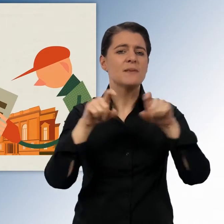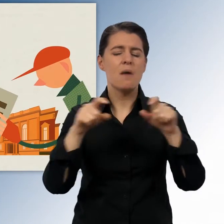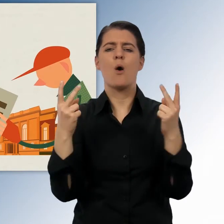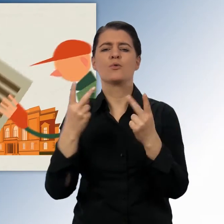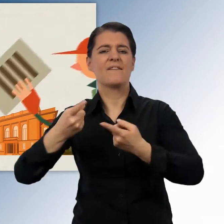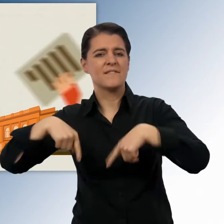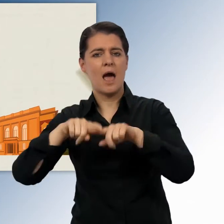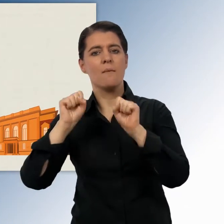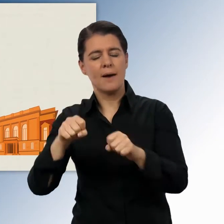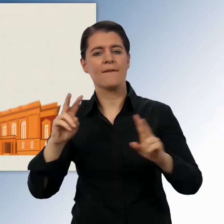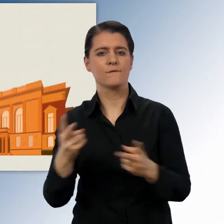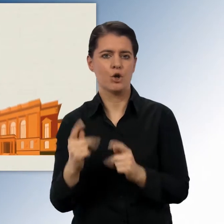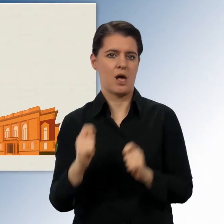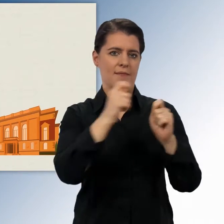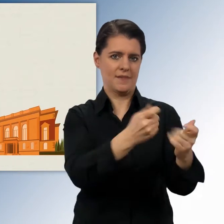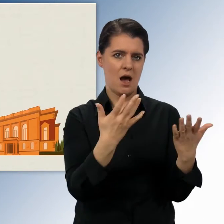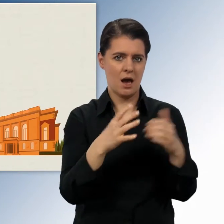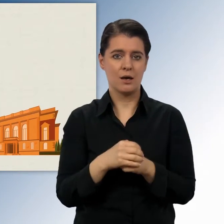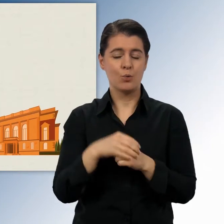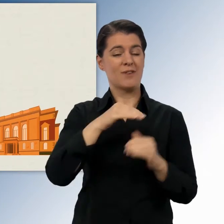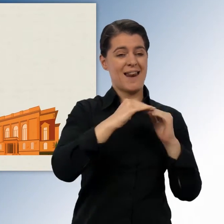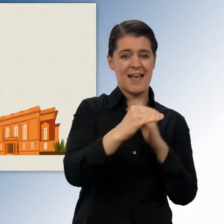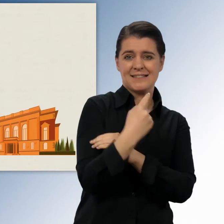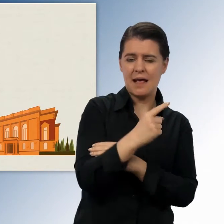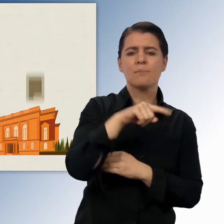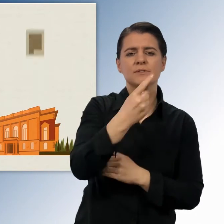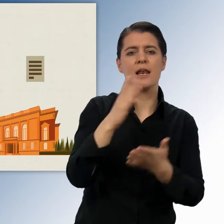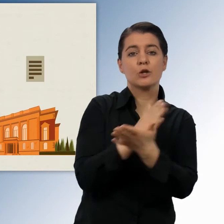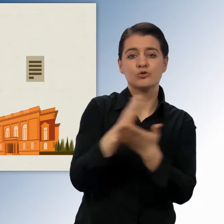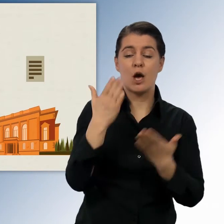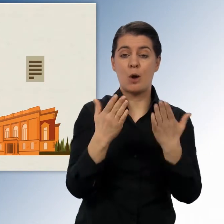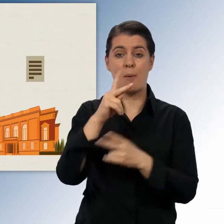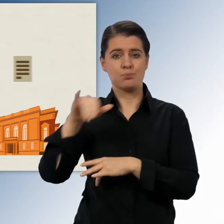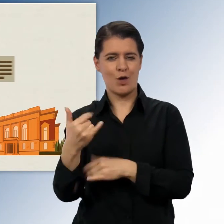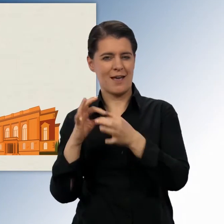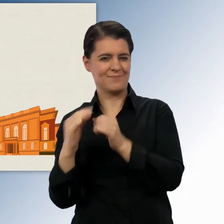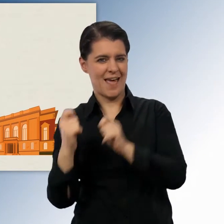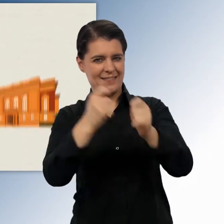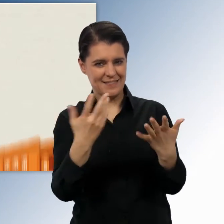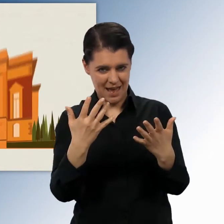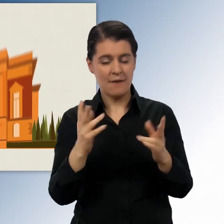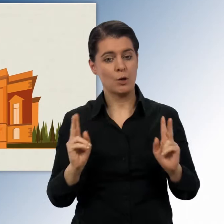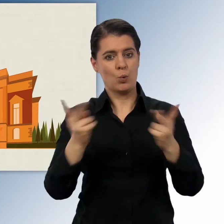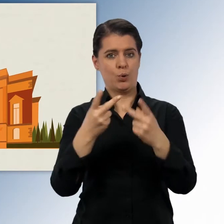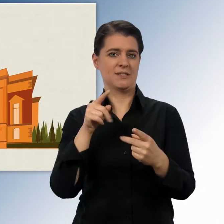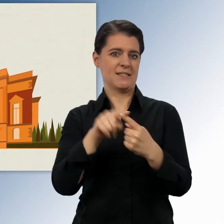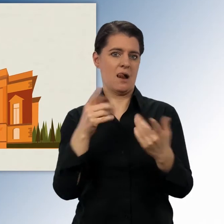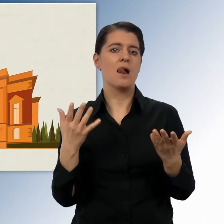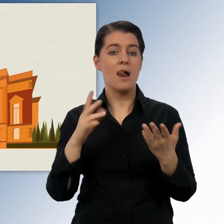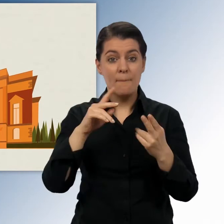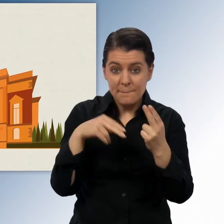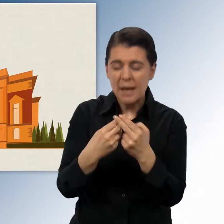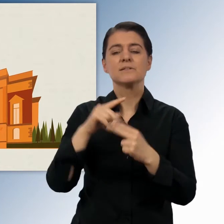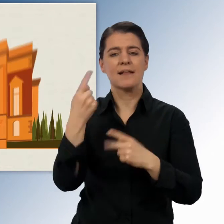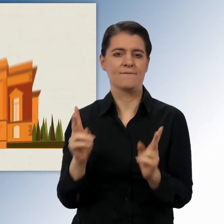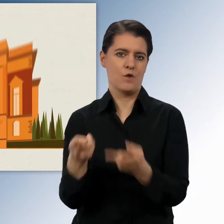oder ein Verein kann einen Förderantrag stellen. Das Land entscheidet dann, ob das Projekt den gemeinsamen Zielen entspricht und